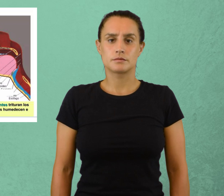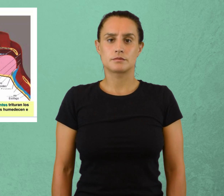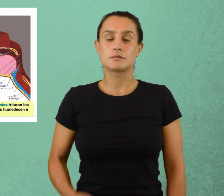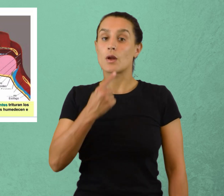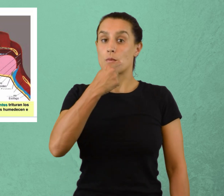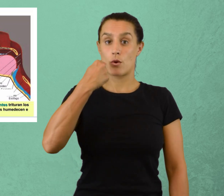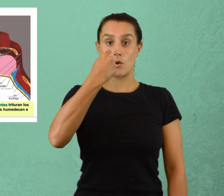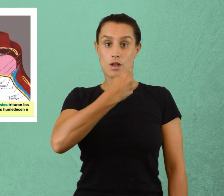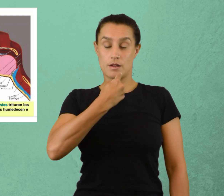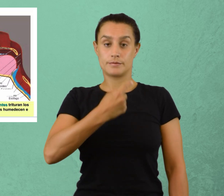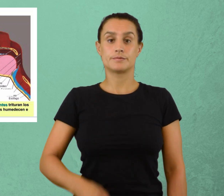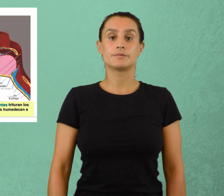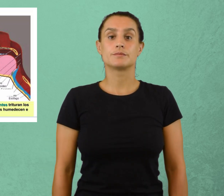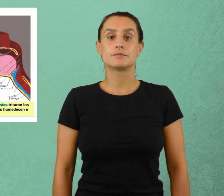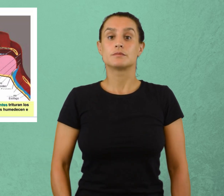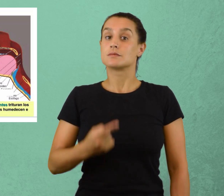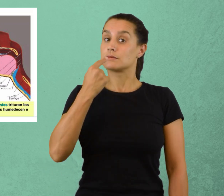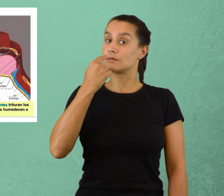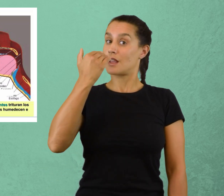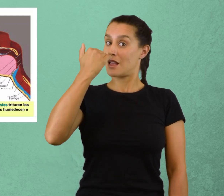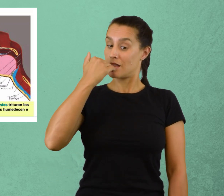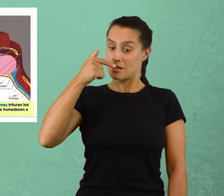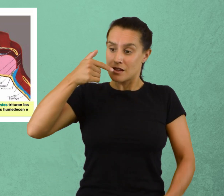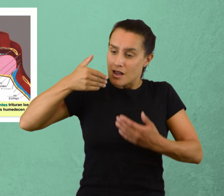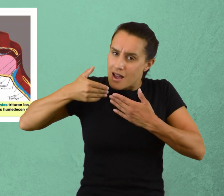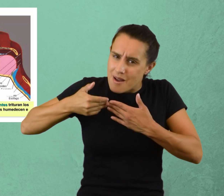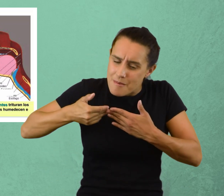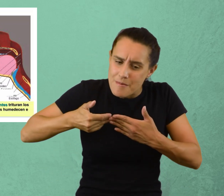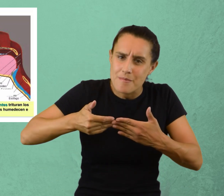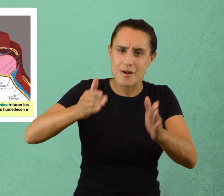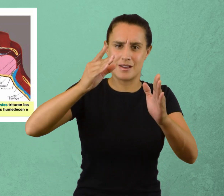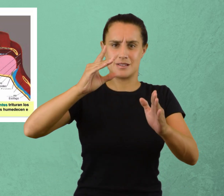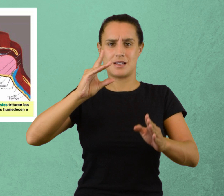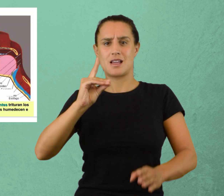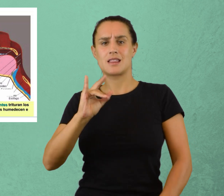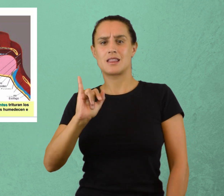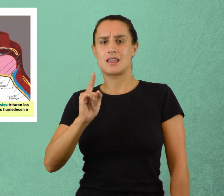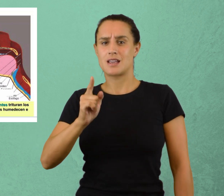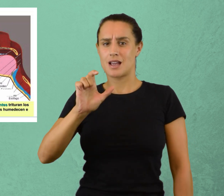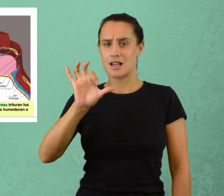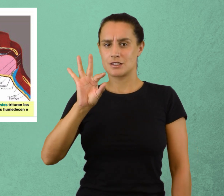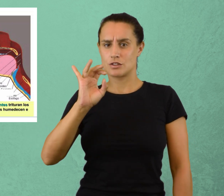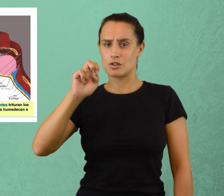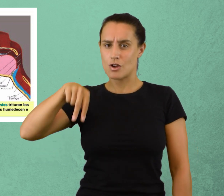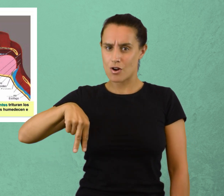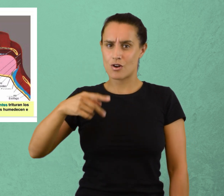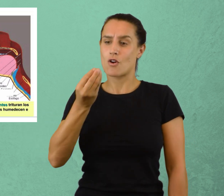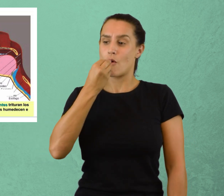La boca. En la boca ya empieza propiamente la digestión. Los dientes